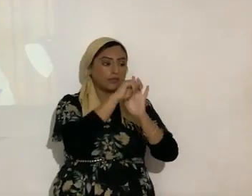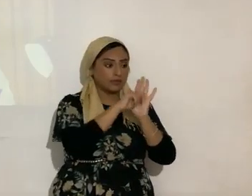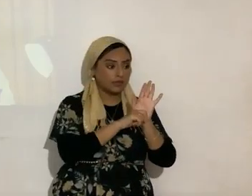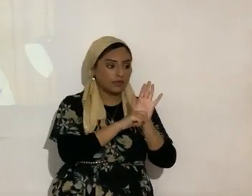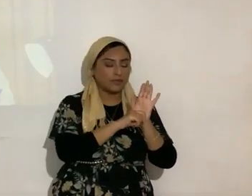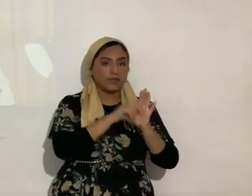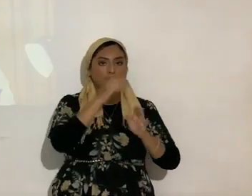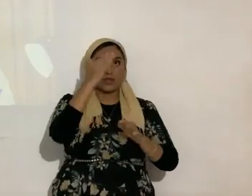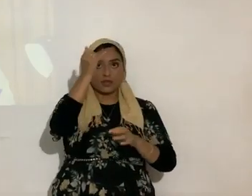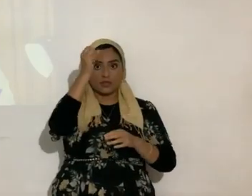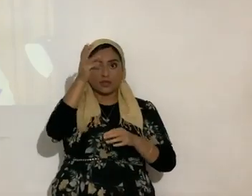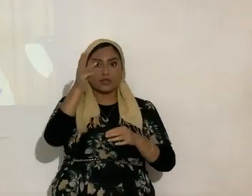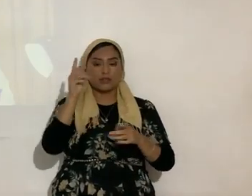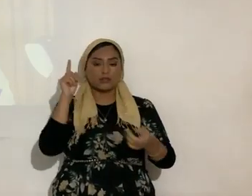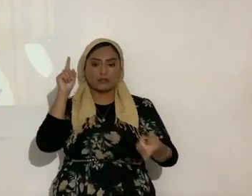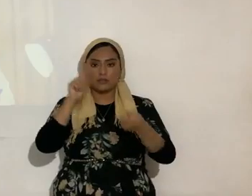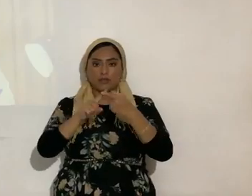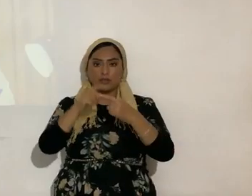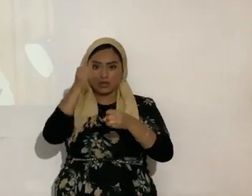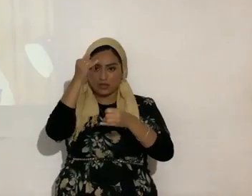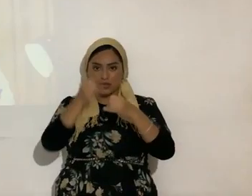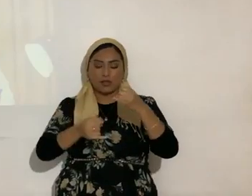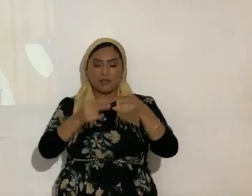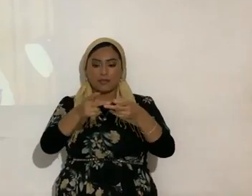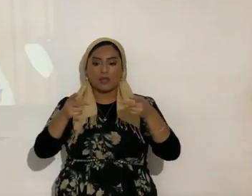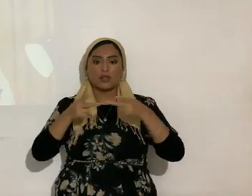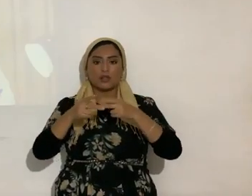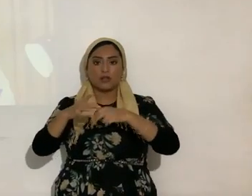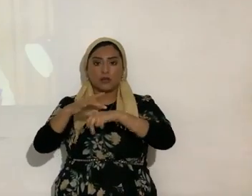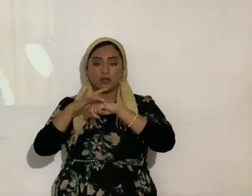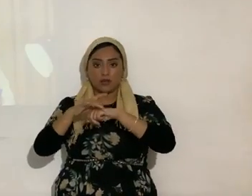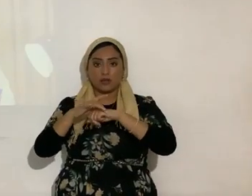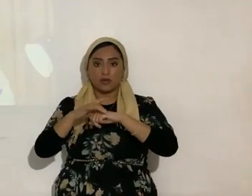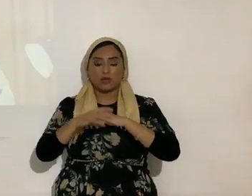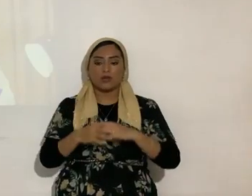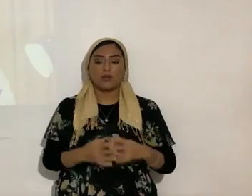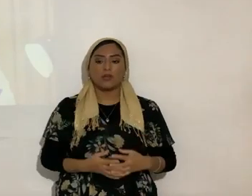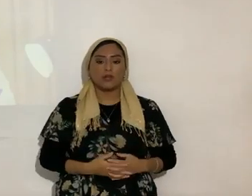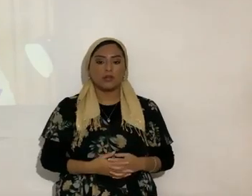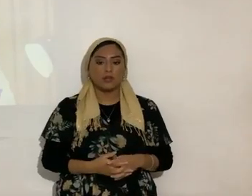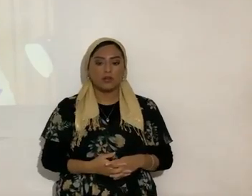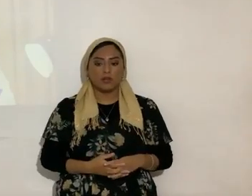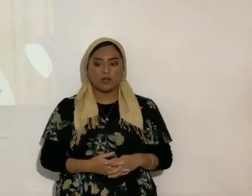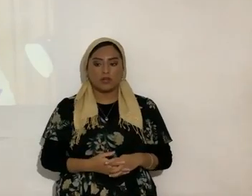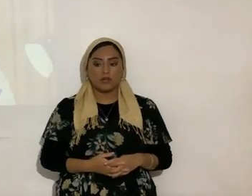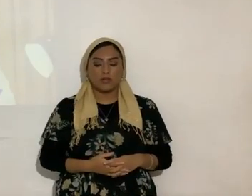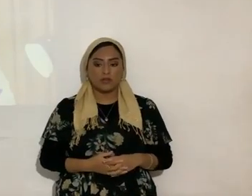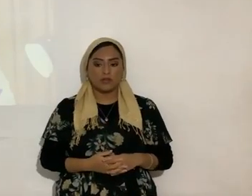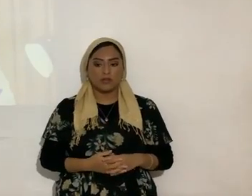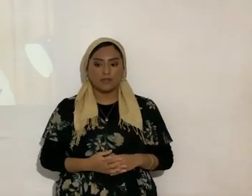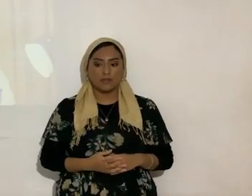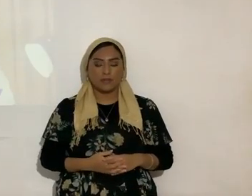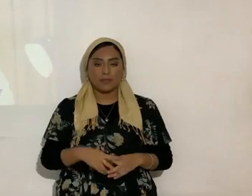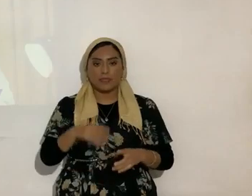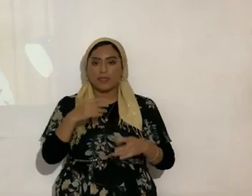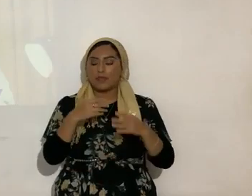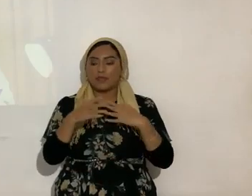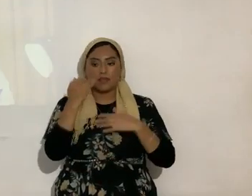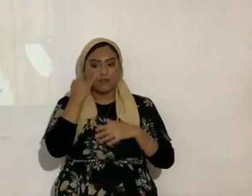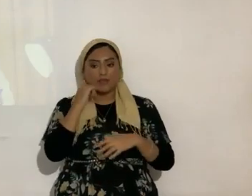Yashu Mashi está llegando hasta el último rincón de la tierra aunque no todos la quieran pero está